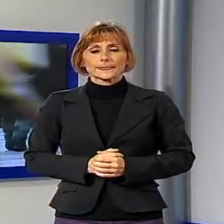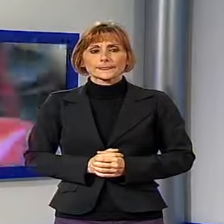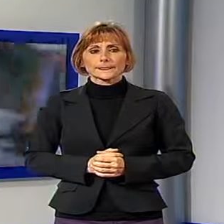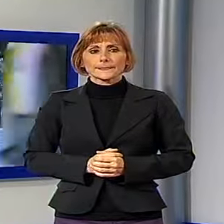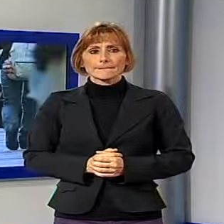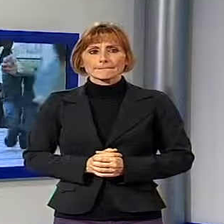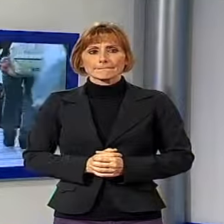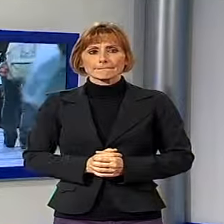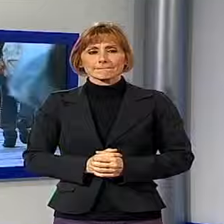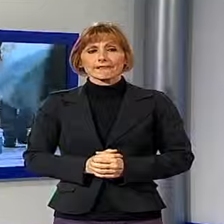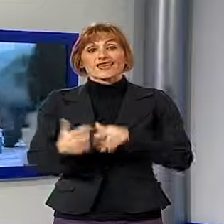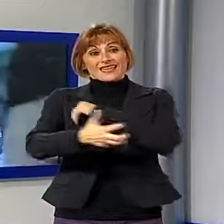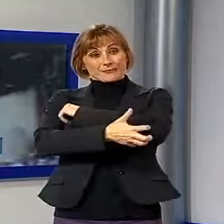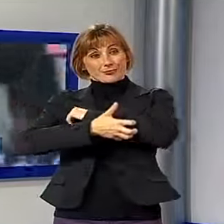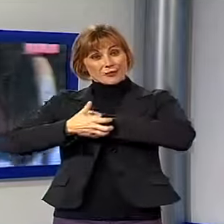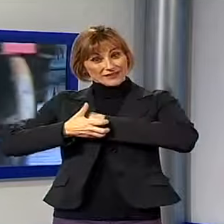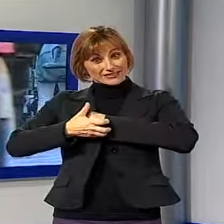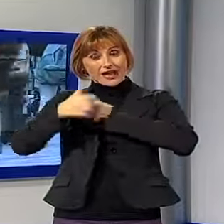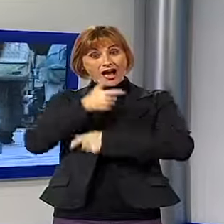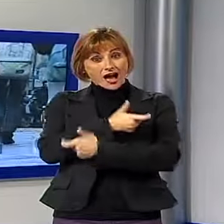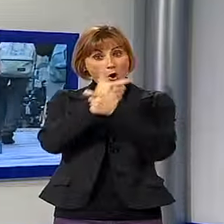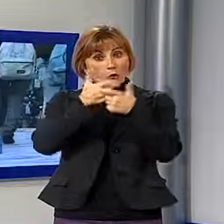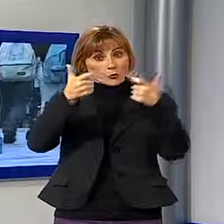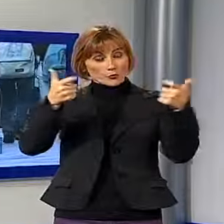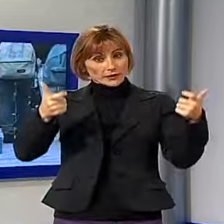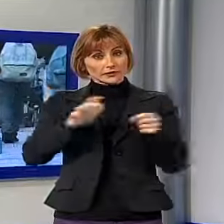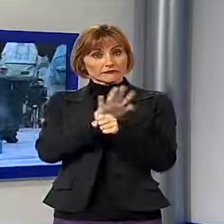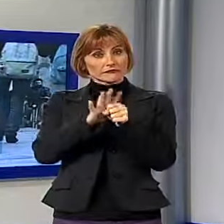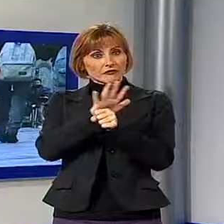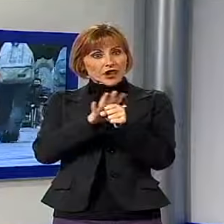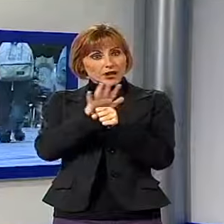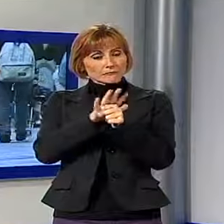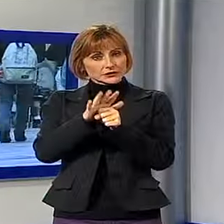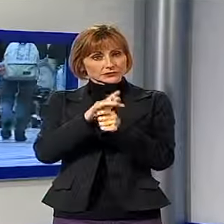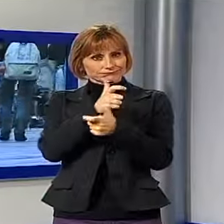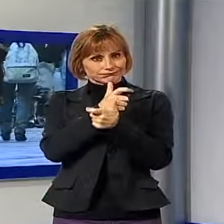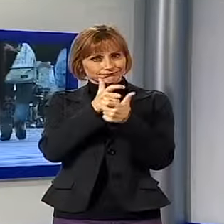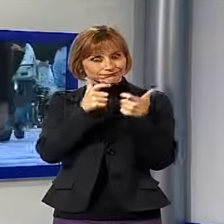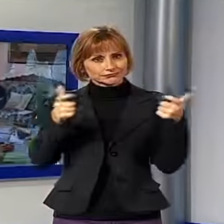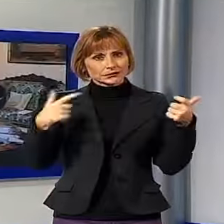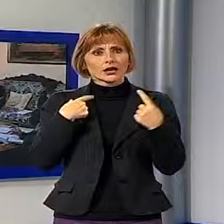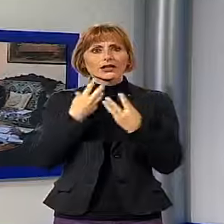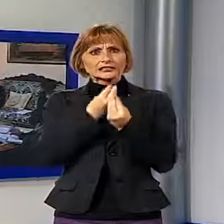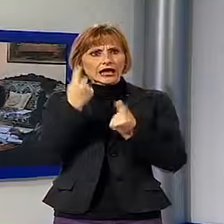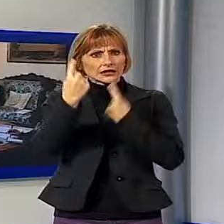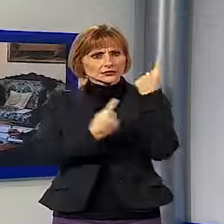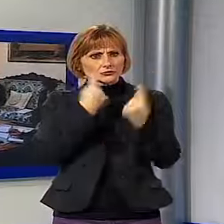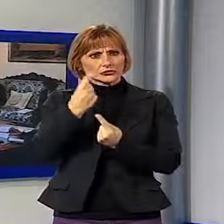La povertà cresce e aumentano sempre di più i casi inaspettati. È questa la fotografia scattata dal dossier